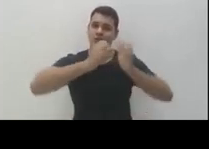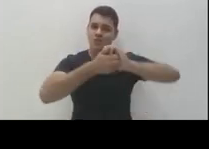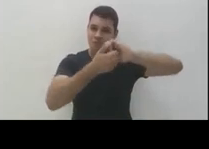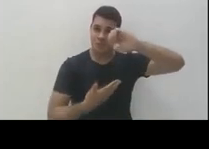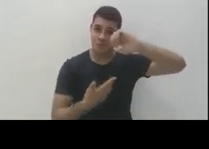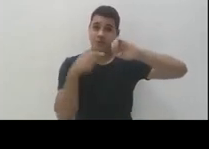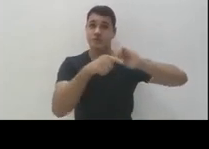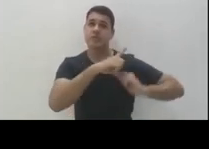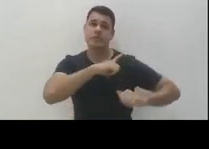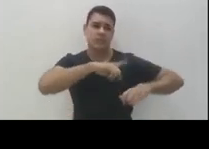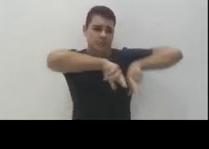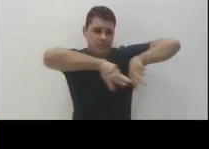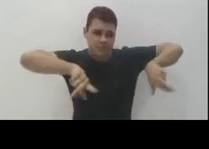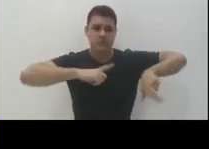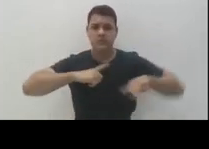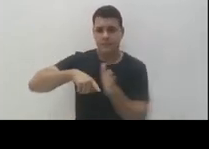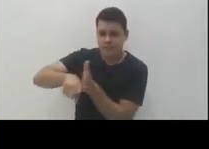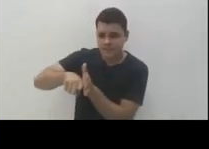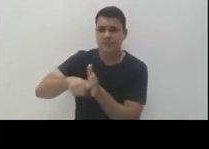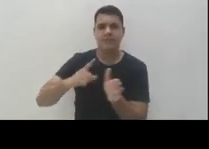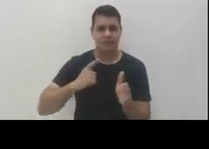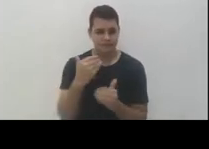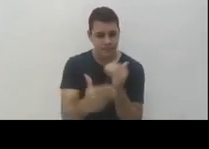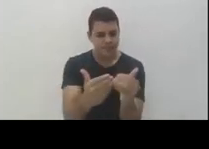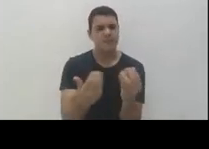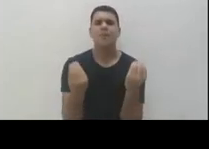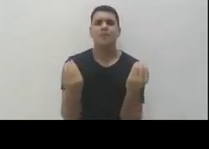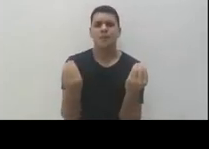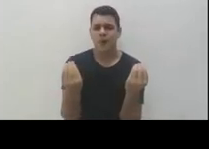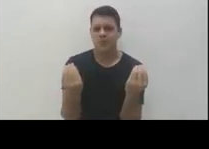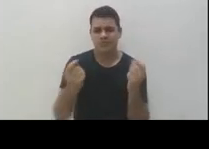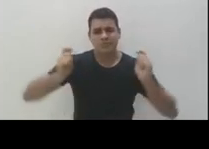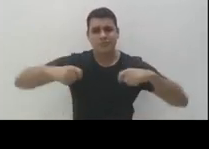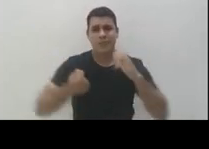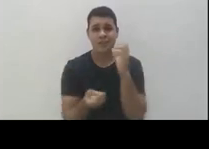é uma casa de pesquisa, desenvolvimento, por que não? Então, gente quer fomentar isso.